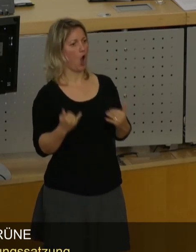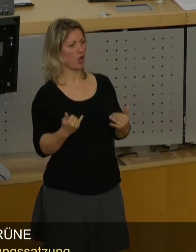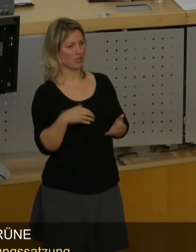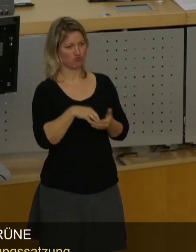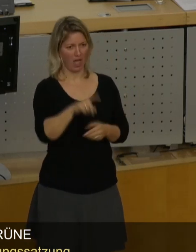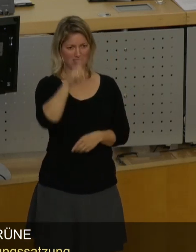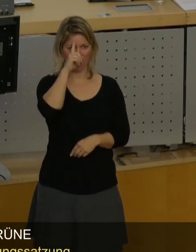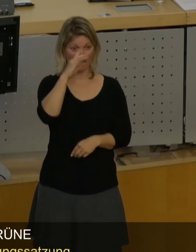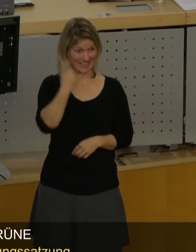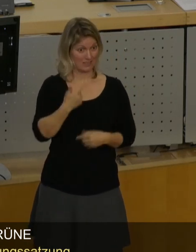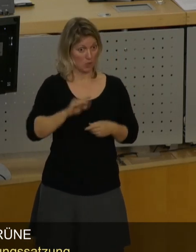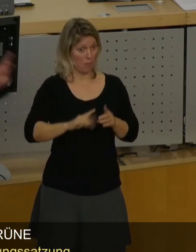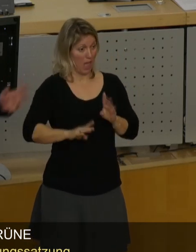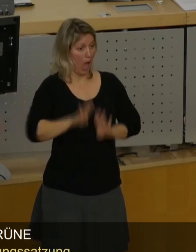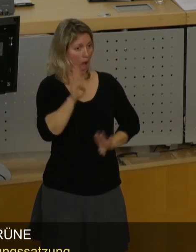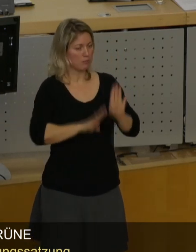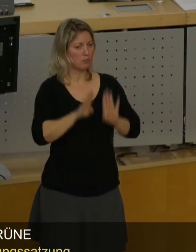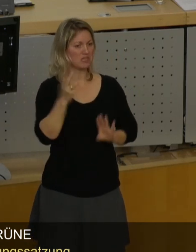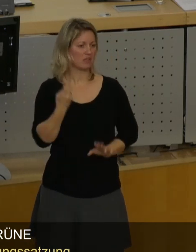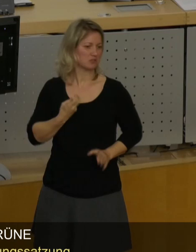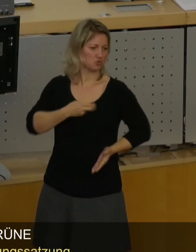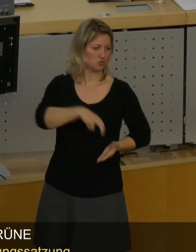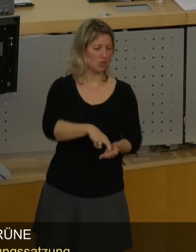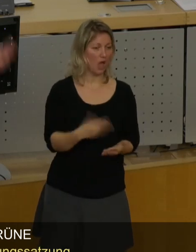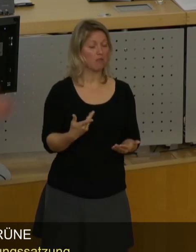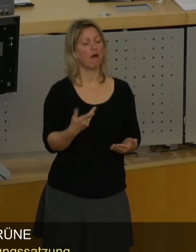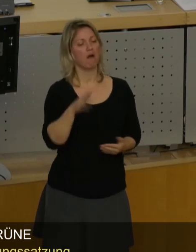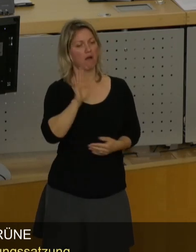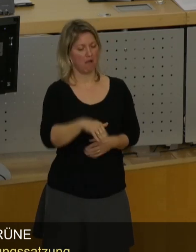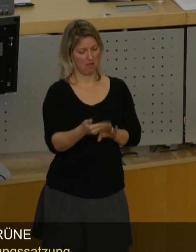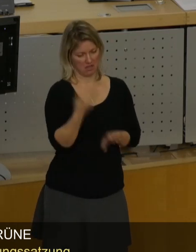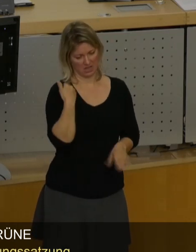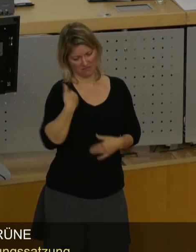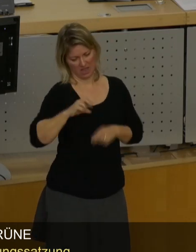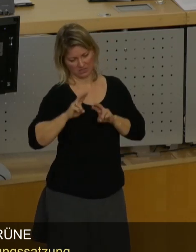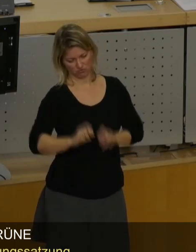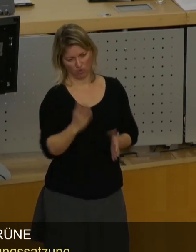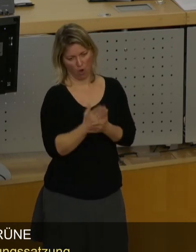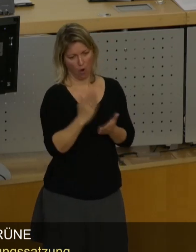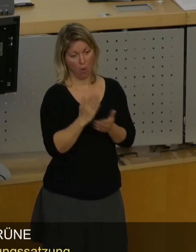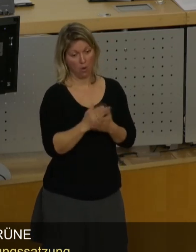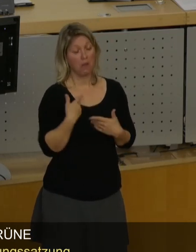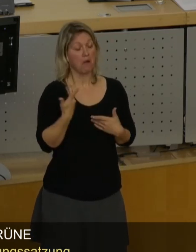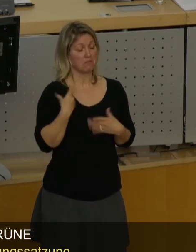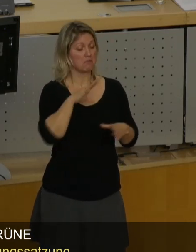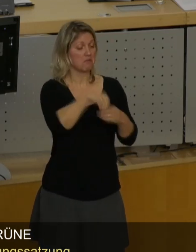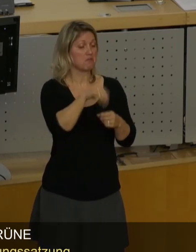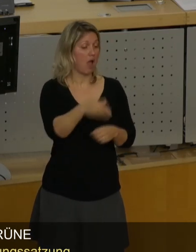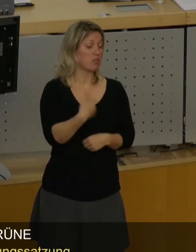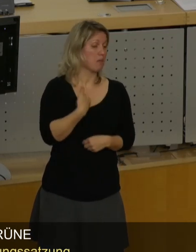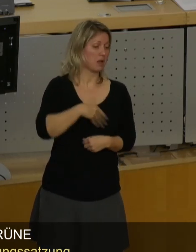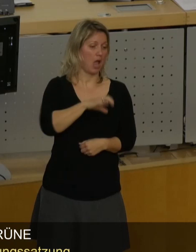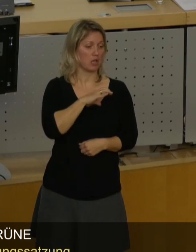Stadtrat zur Abstimmung steht, sich hier hinstellen und sagen, ja, ja, ja, ich hätte mich ja gerne eingebracht, aber Sie lassen mir ja keine